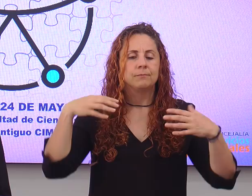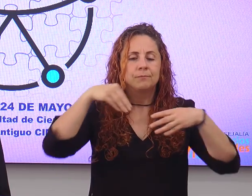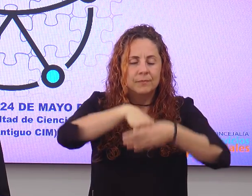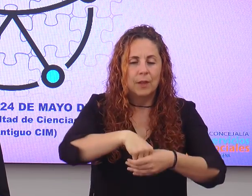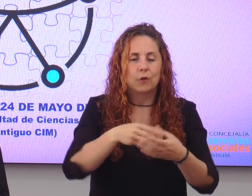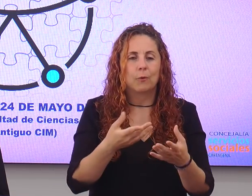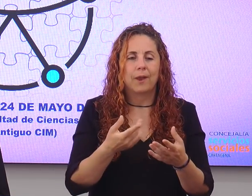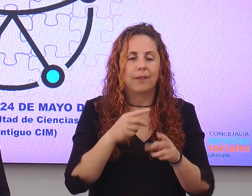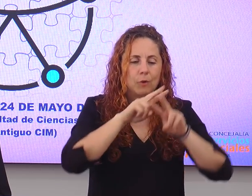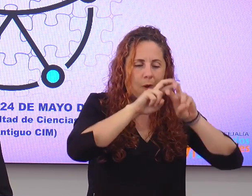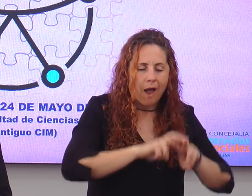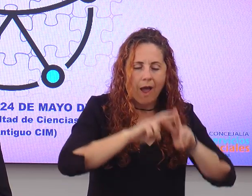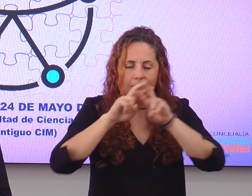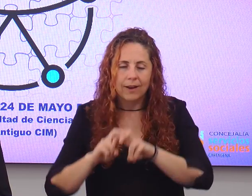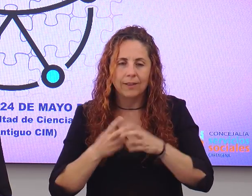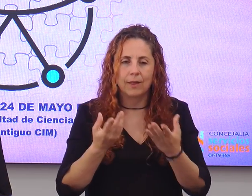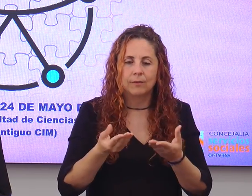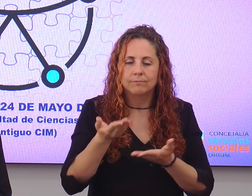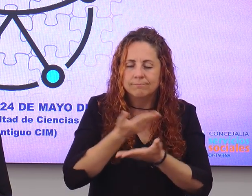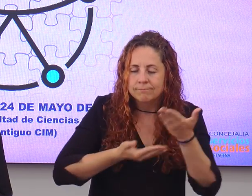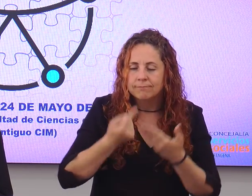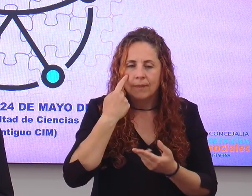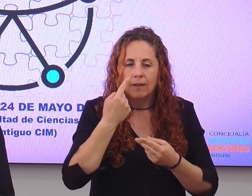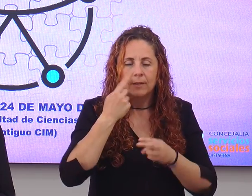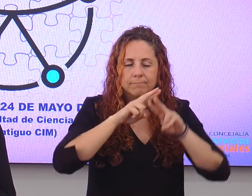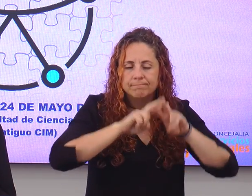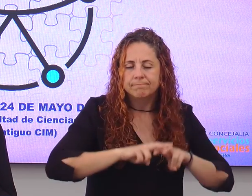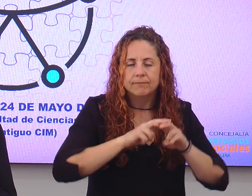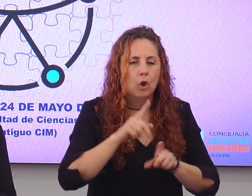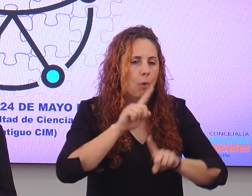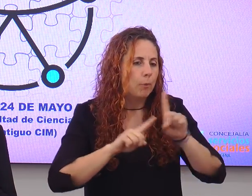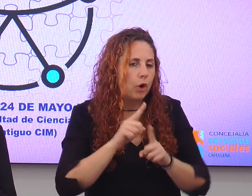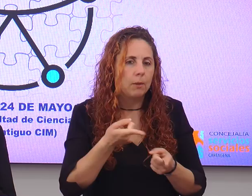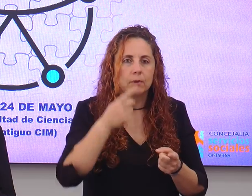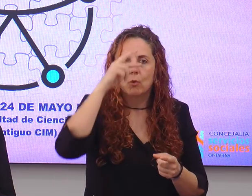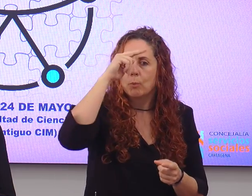analizar todos aquellos problemas que preocupan,